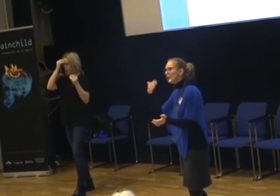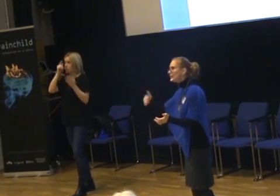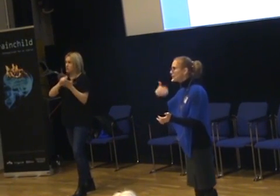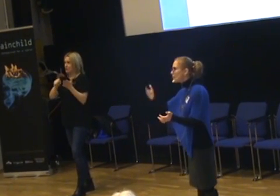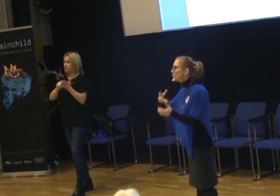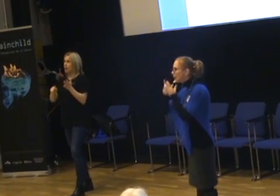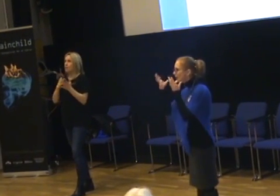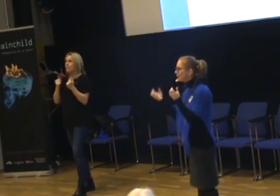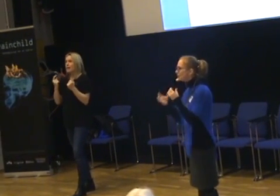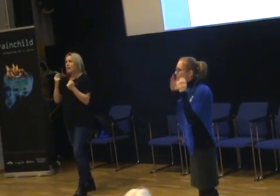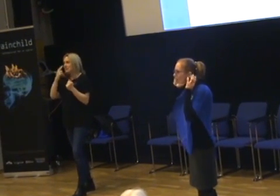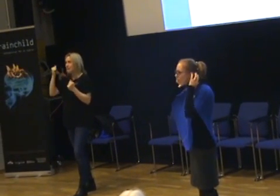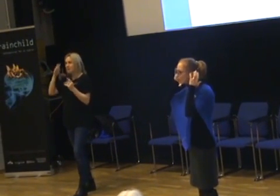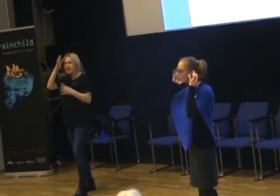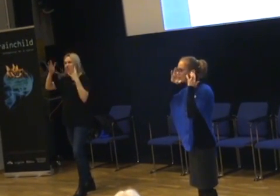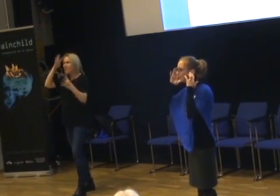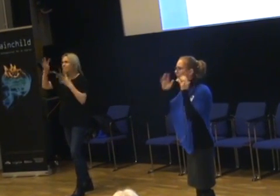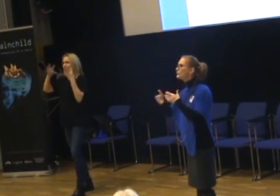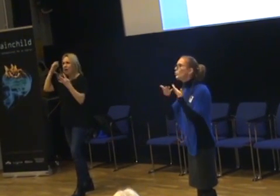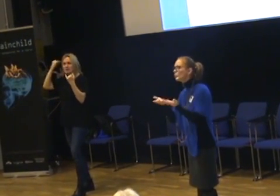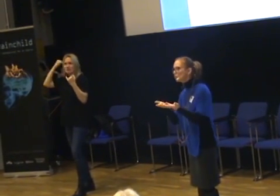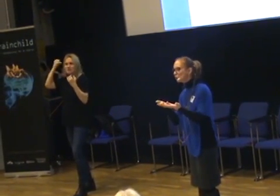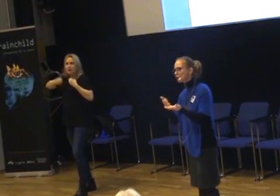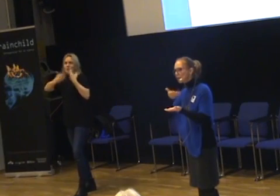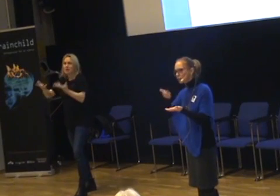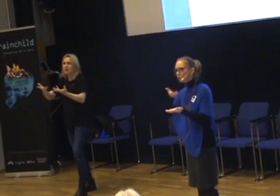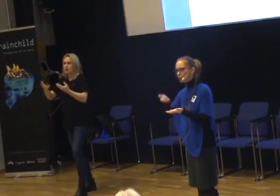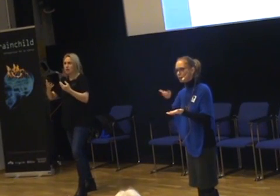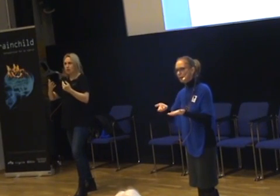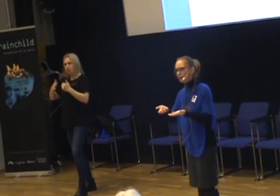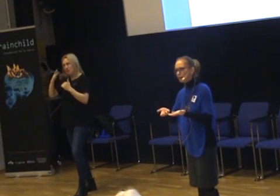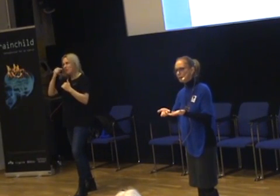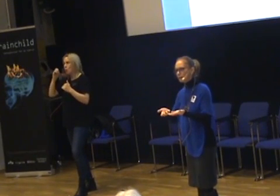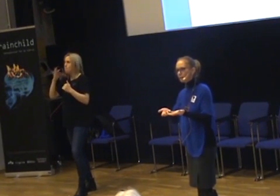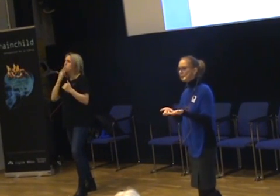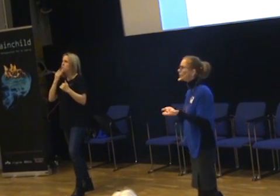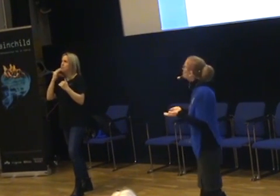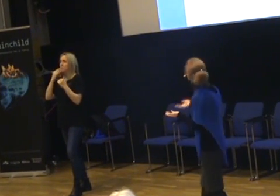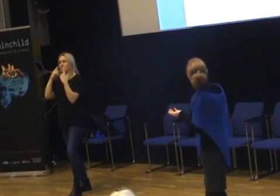Men det här snabba, det här kreativa, det här häftiga som finns här inne. Det kommer ju mycket fortare fram om de får prata in det.